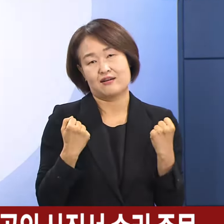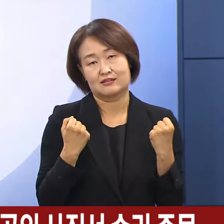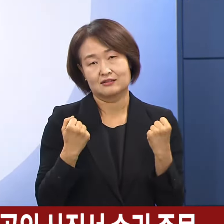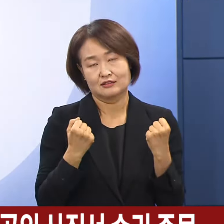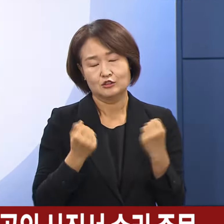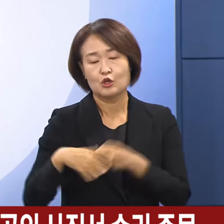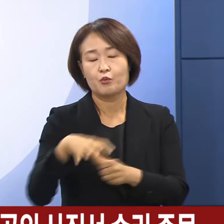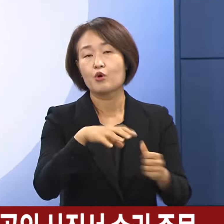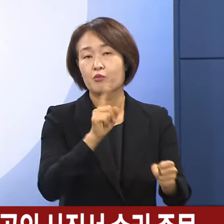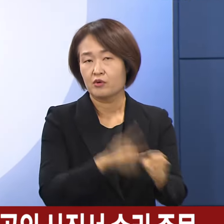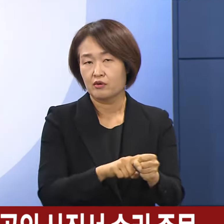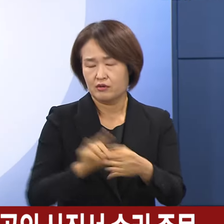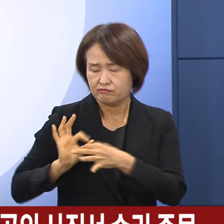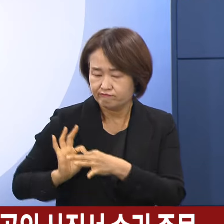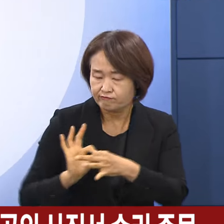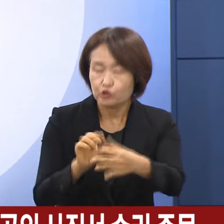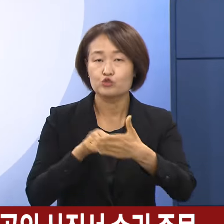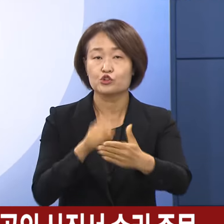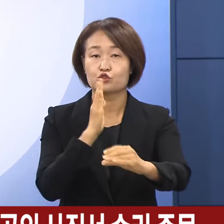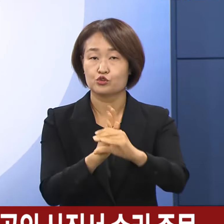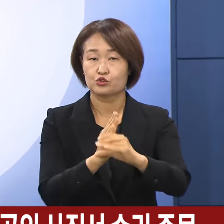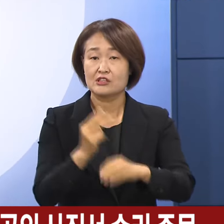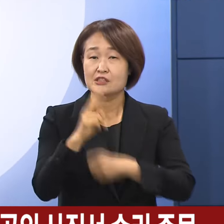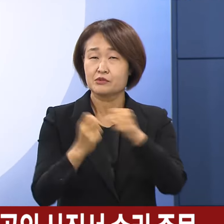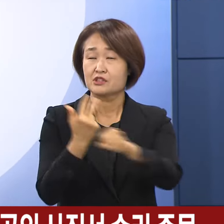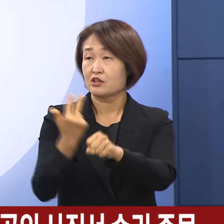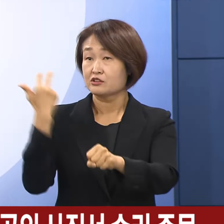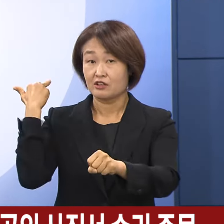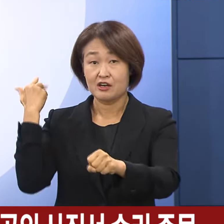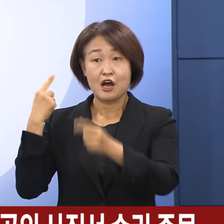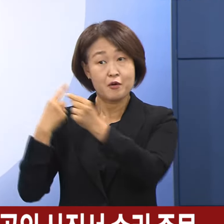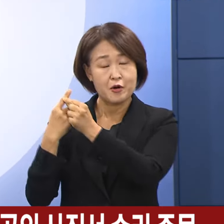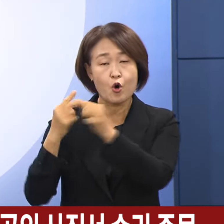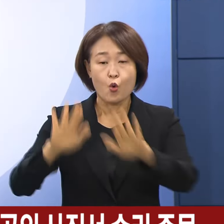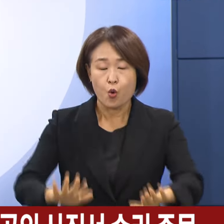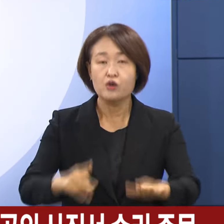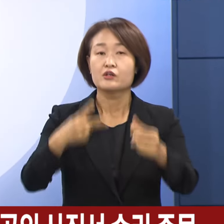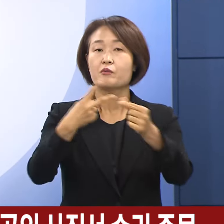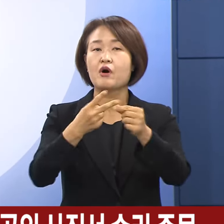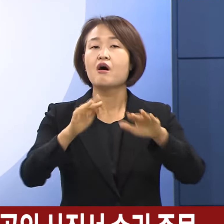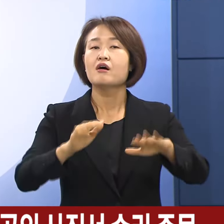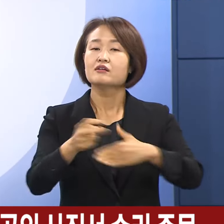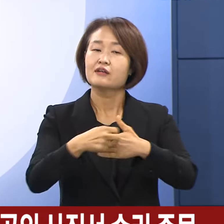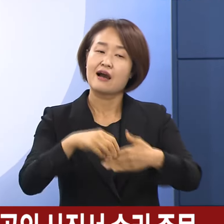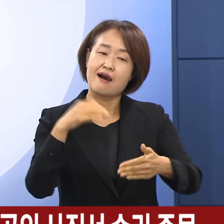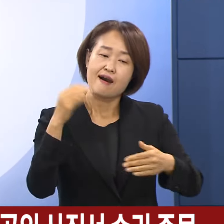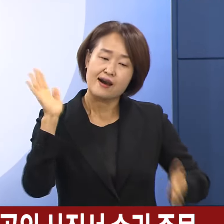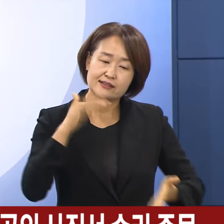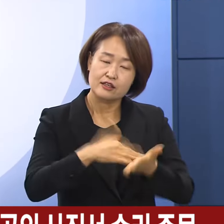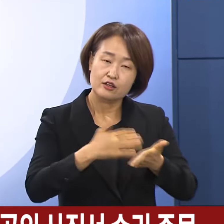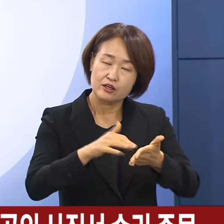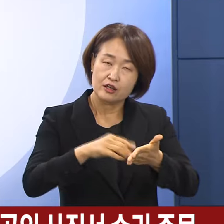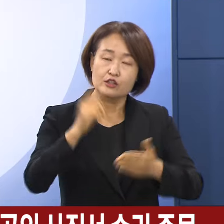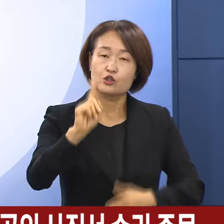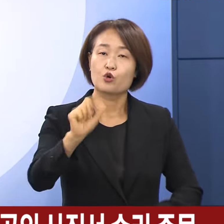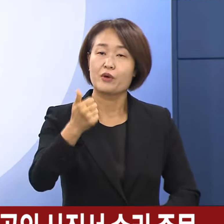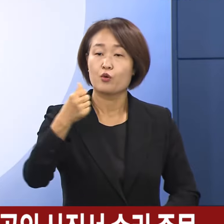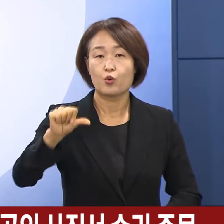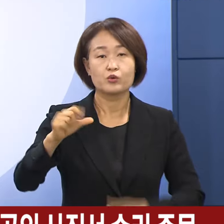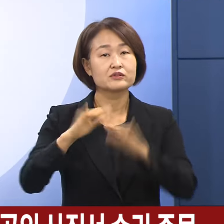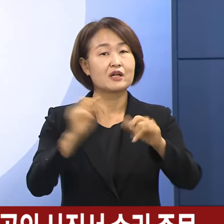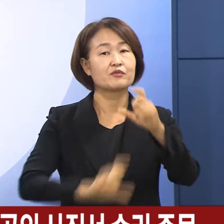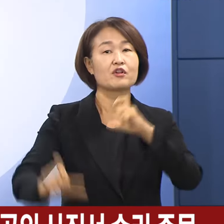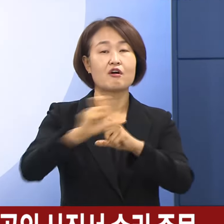없이 추진하고 있습니다. 27년 만에 내년도 의대 정원을 1509명 증원하였고